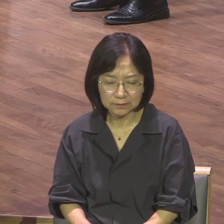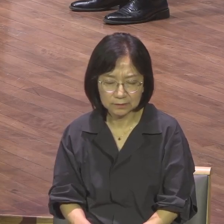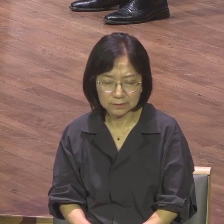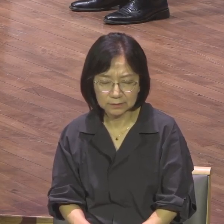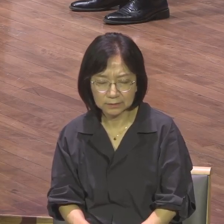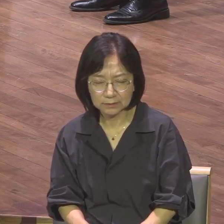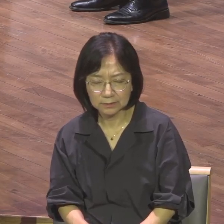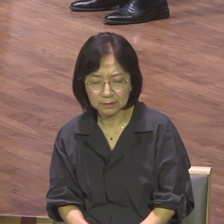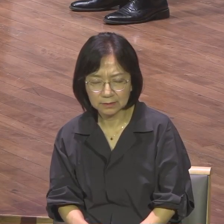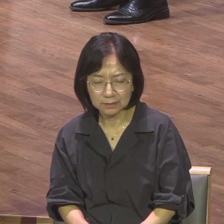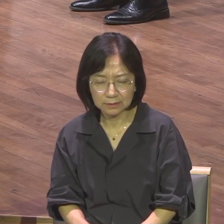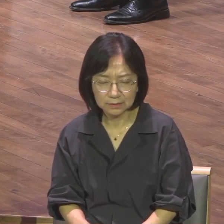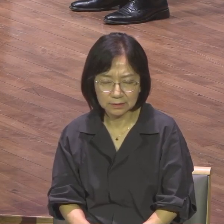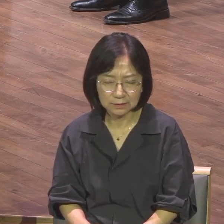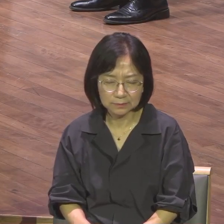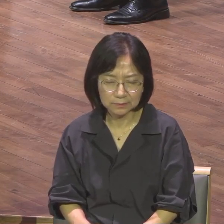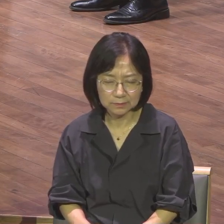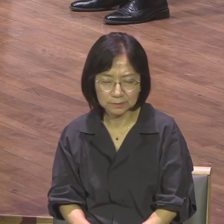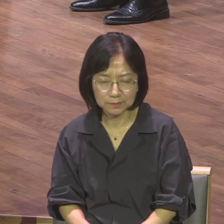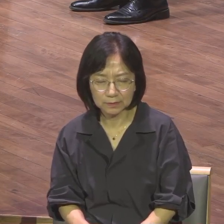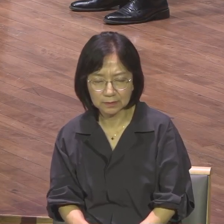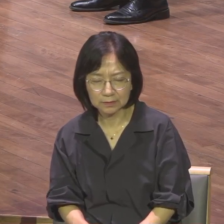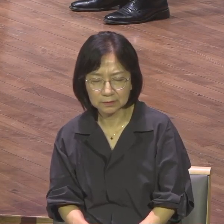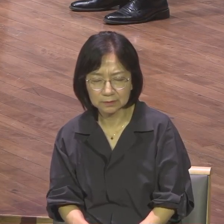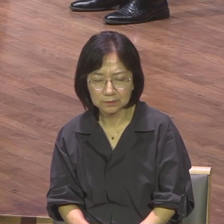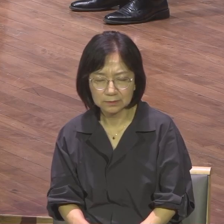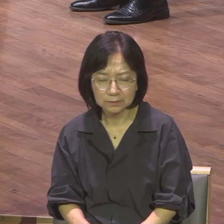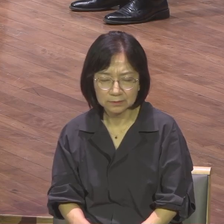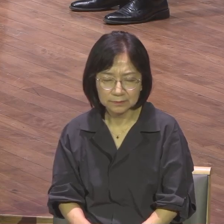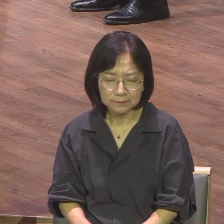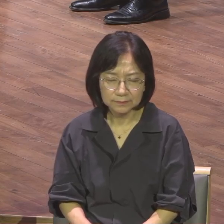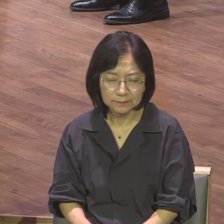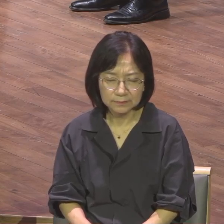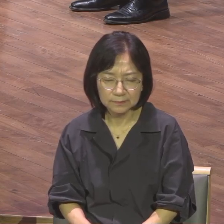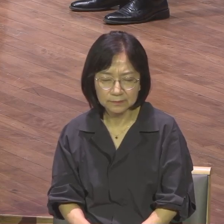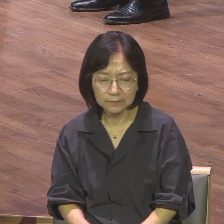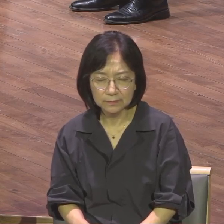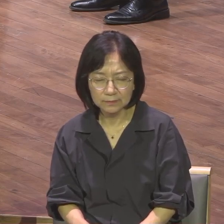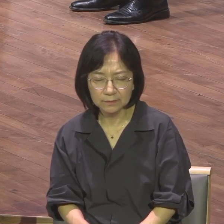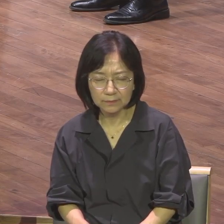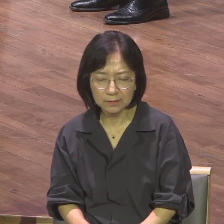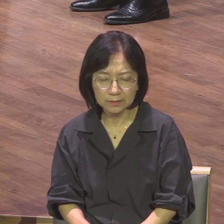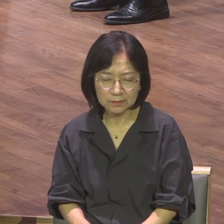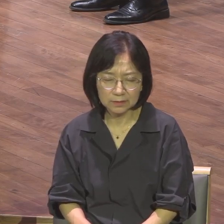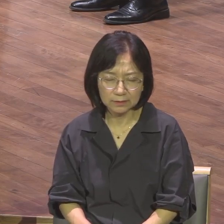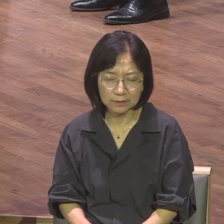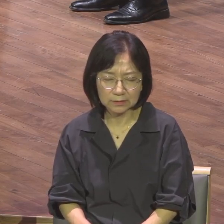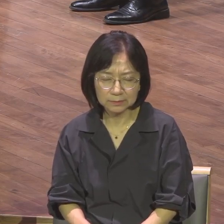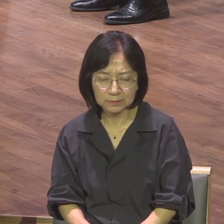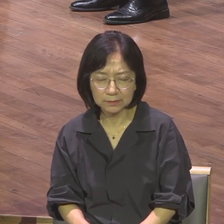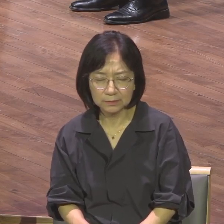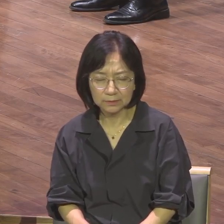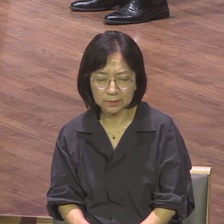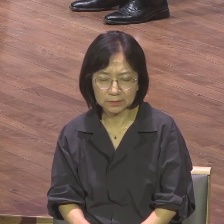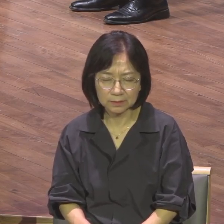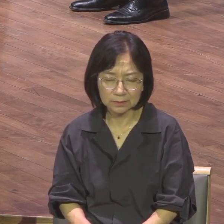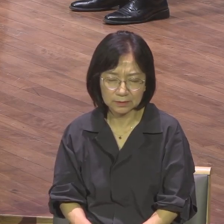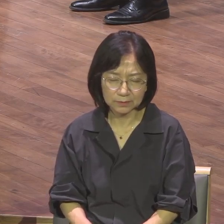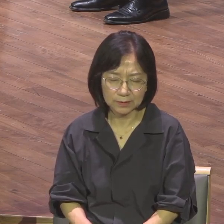우리에게 이 삼촌의 성교의 장모탈을 넘겨주신도록 국가별 국가자나 성교회를 주신 하나님 아버지 모든 이 삼촌의 장군인들이 이 삼촌의 모든 나라를 통한